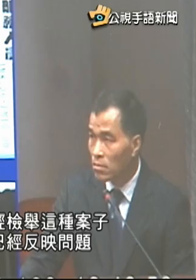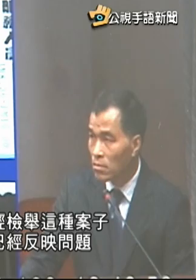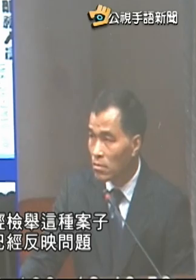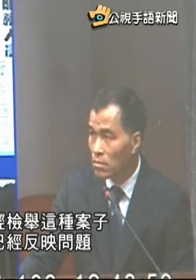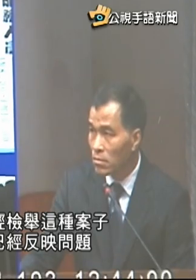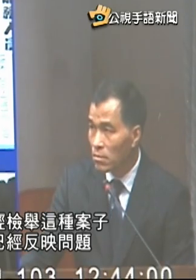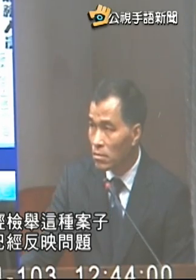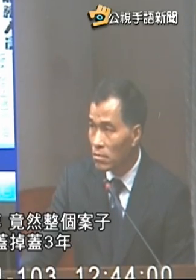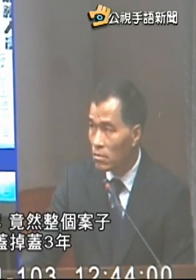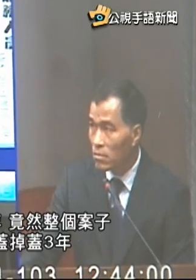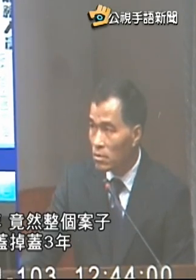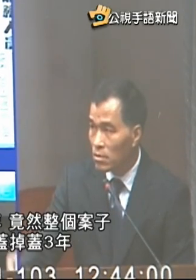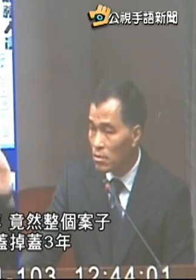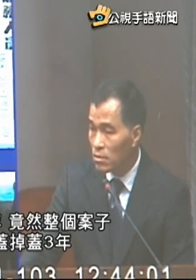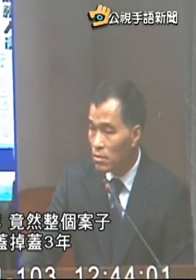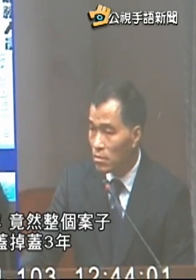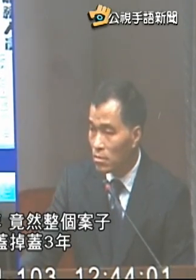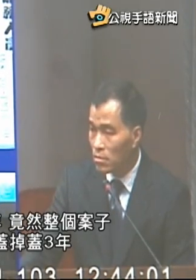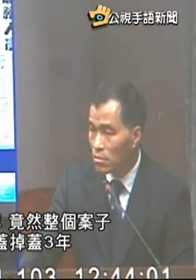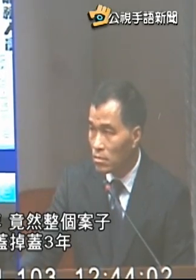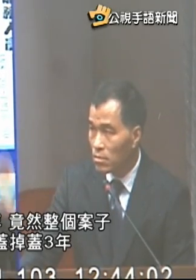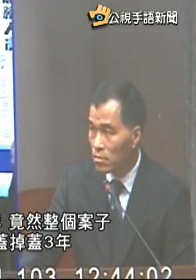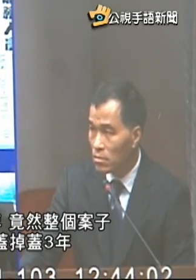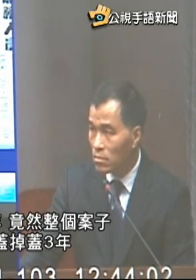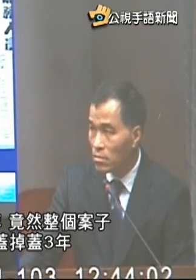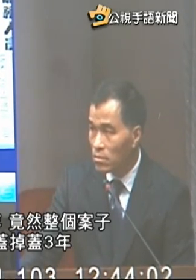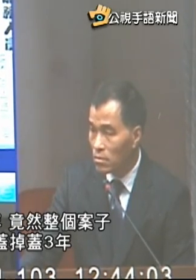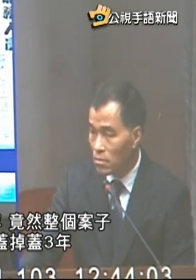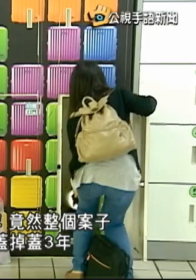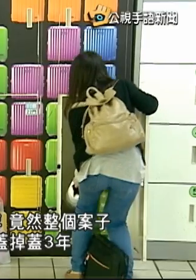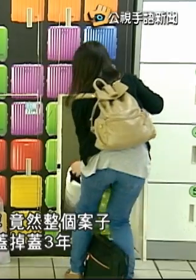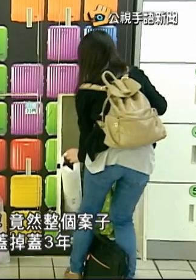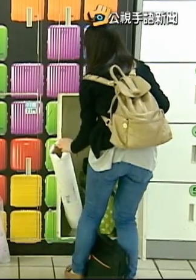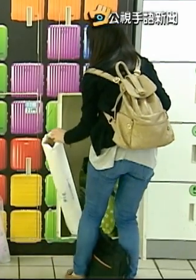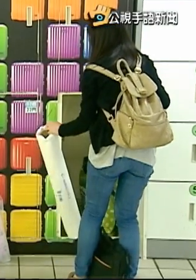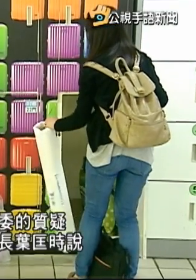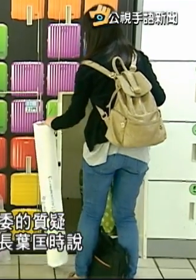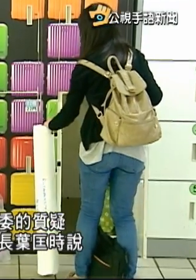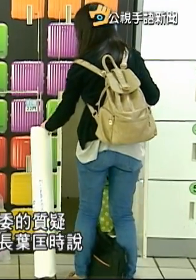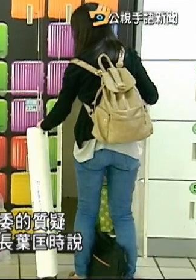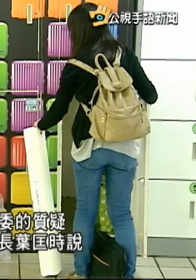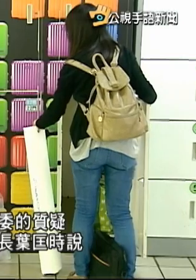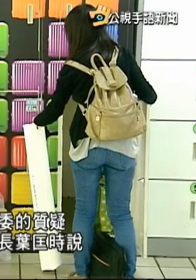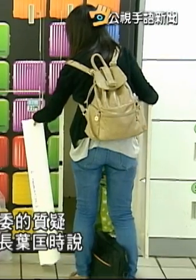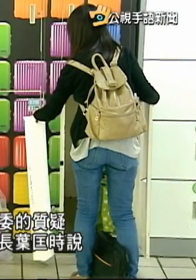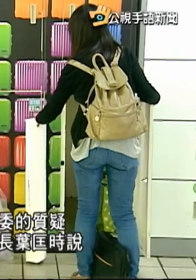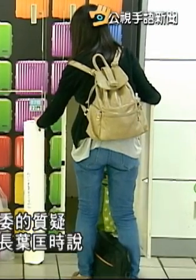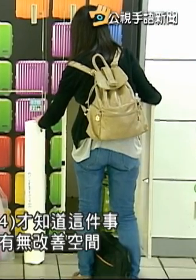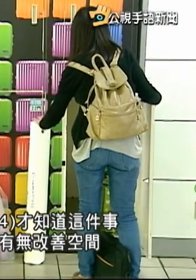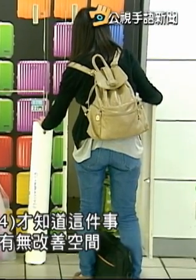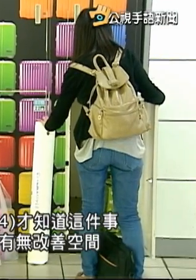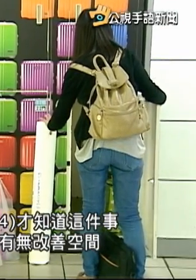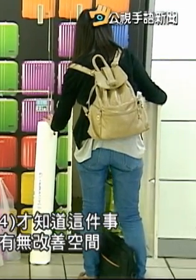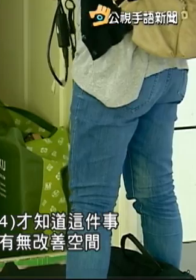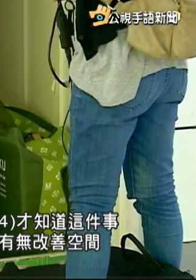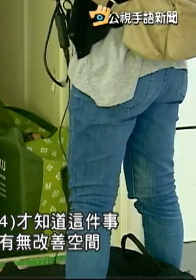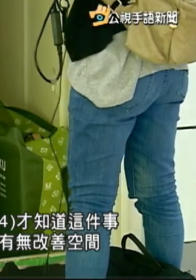反映问题一直在一百年竟然整个案子可以盖掉盖三年对立委的质疑江东部长叶匡史说他今天才知道这件事情